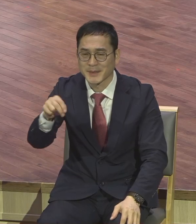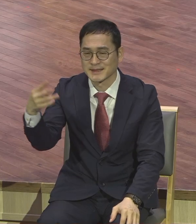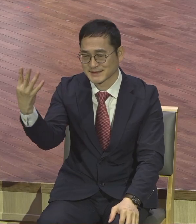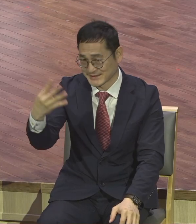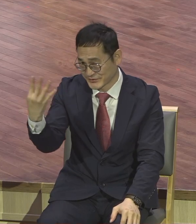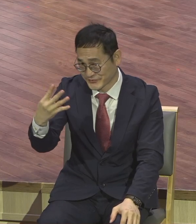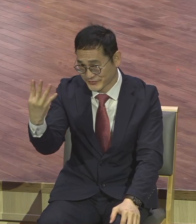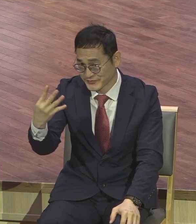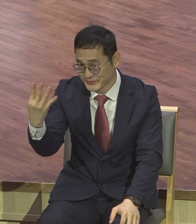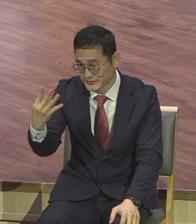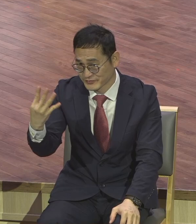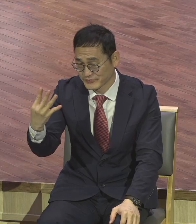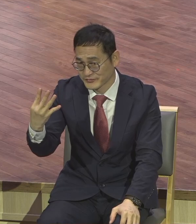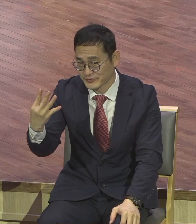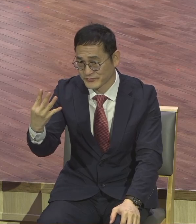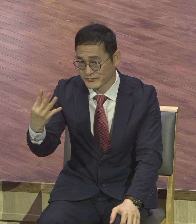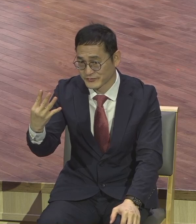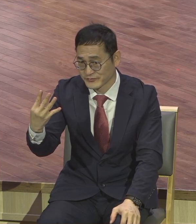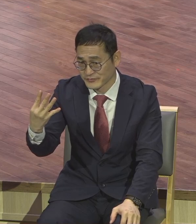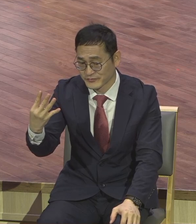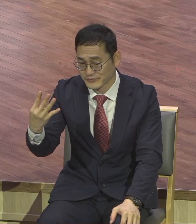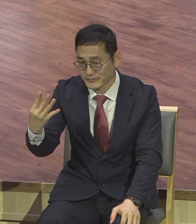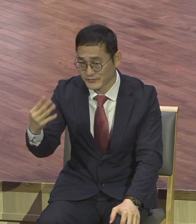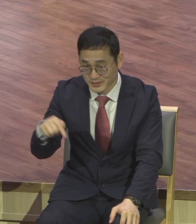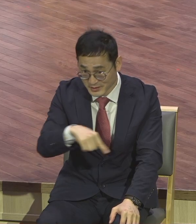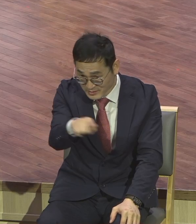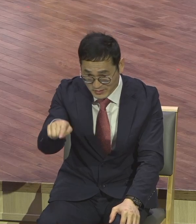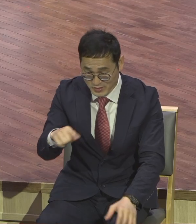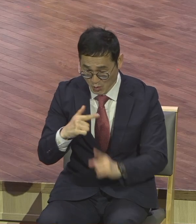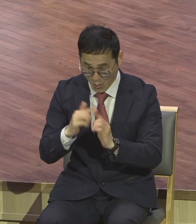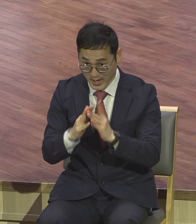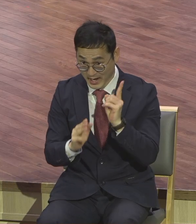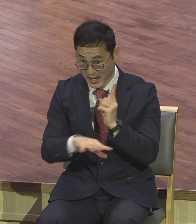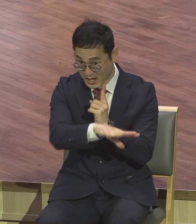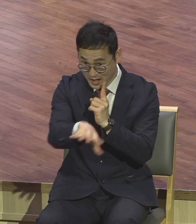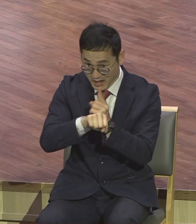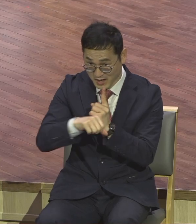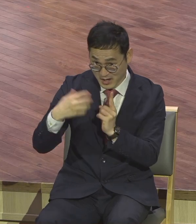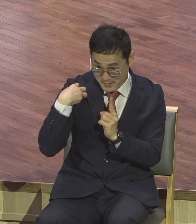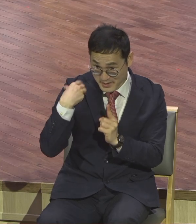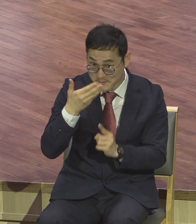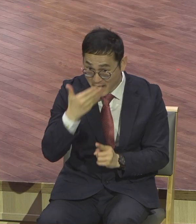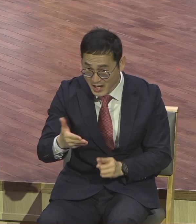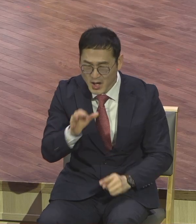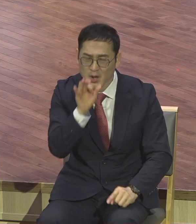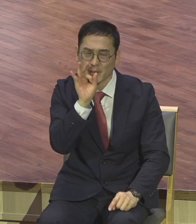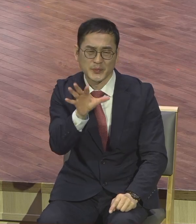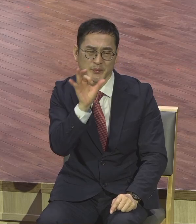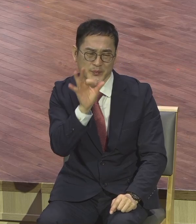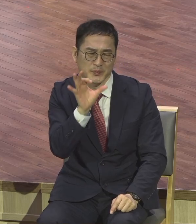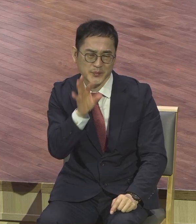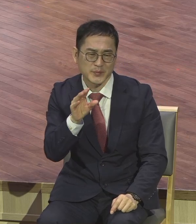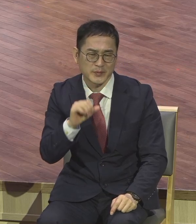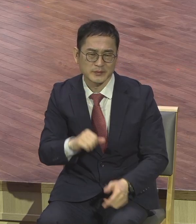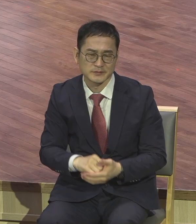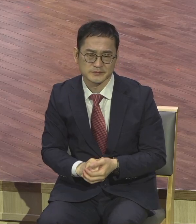많은 종족이 오기 때문에 감당을 못해요. 왜 한국에서 이걸 해야 되냐 그러면 미국에서 하지.